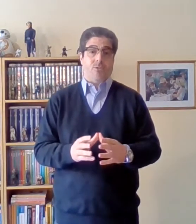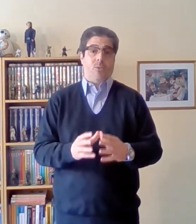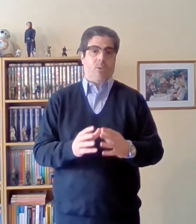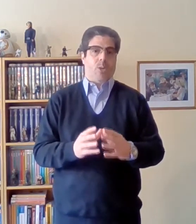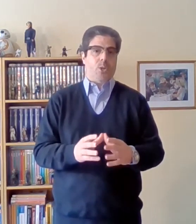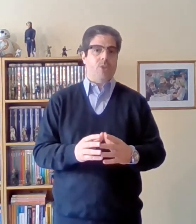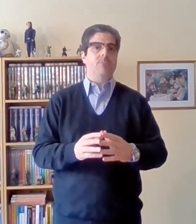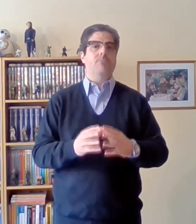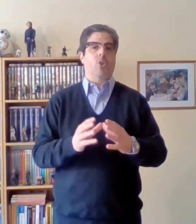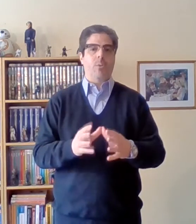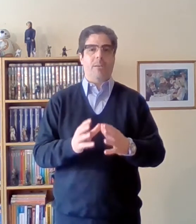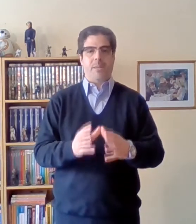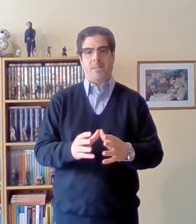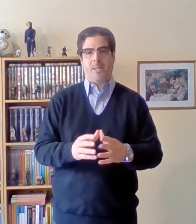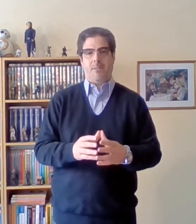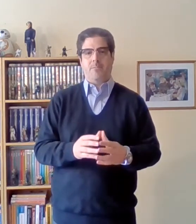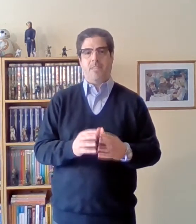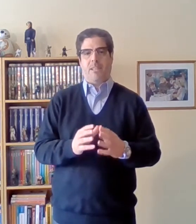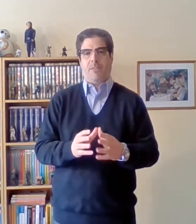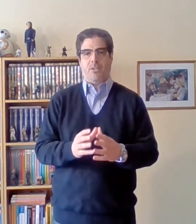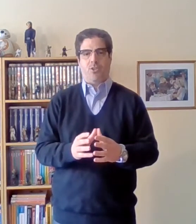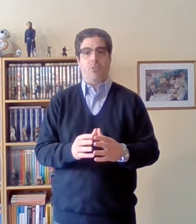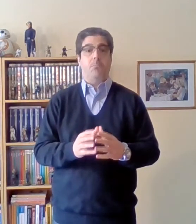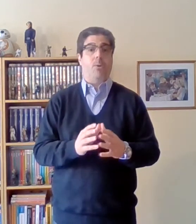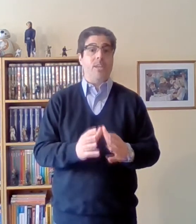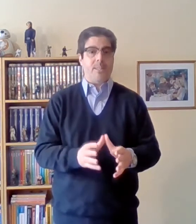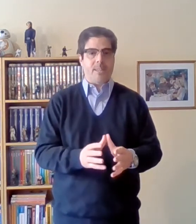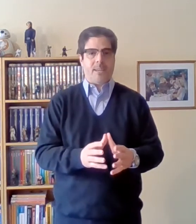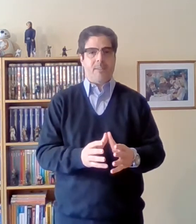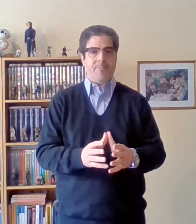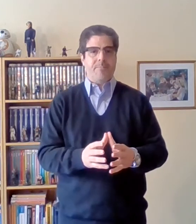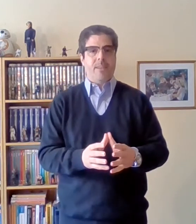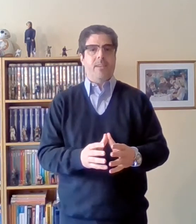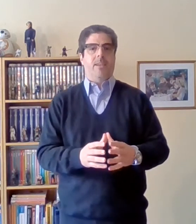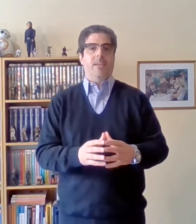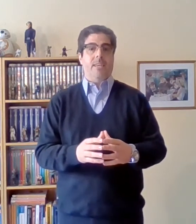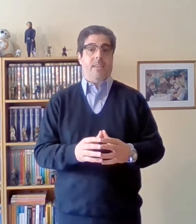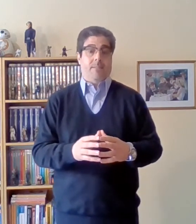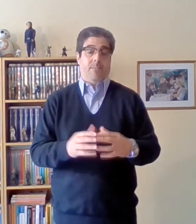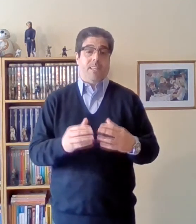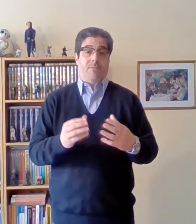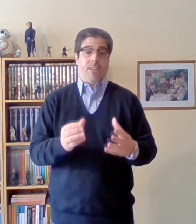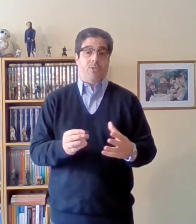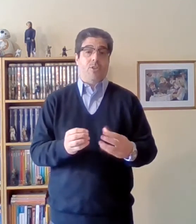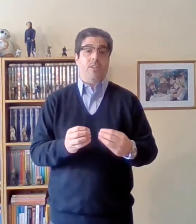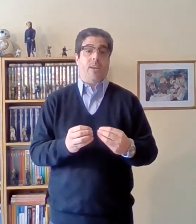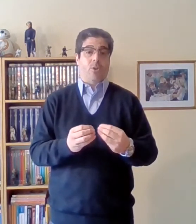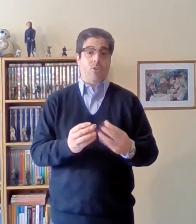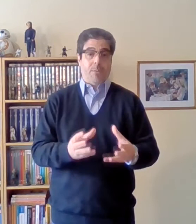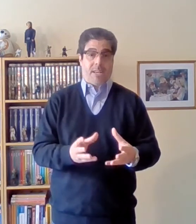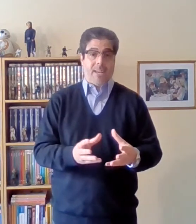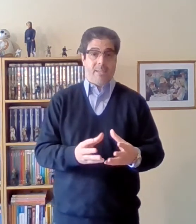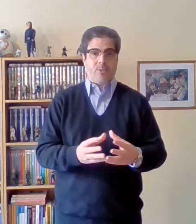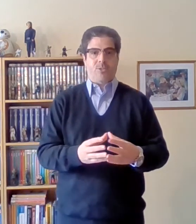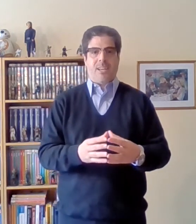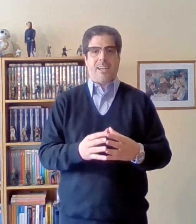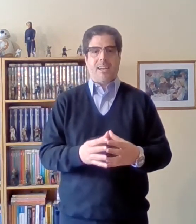una cuestión, obviamente, de definición política y de definición económica, y entonces acá,